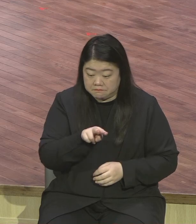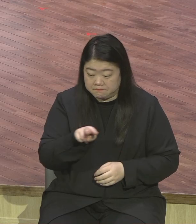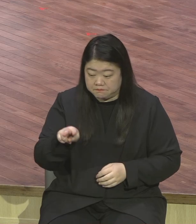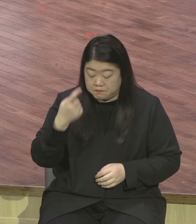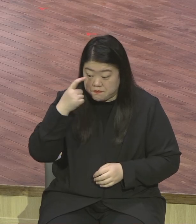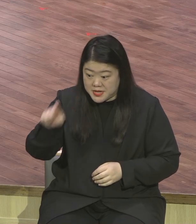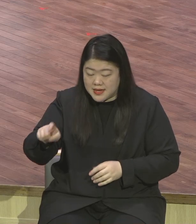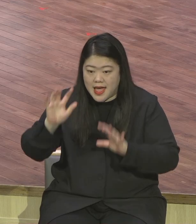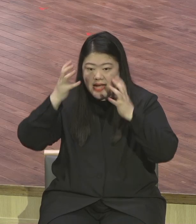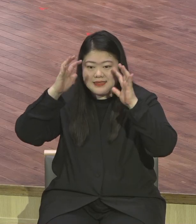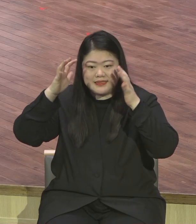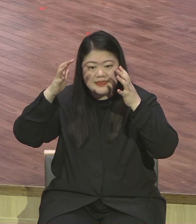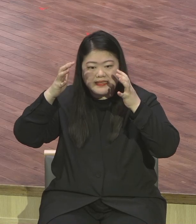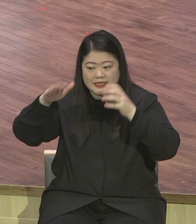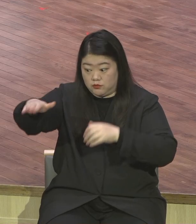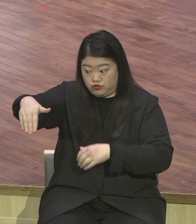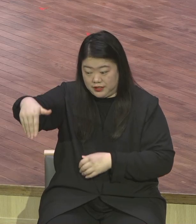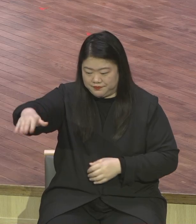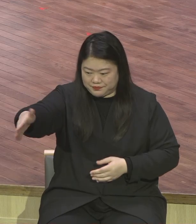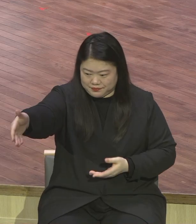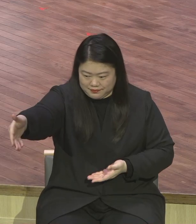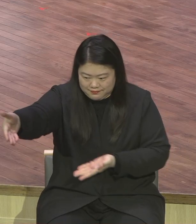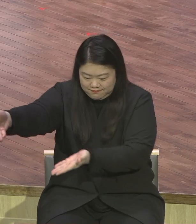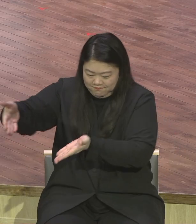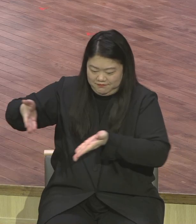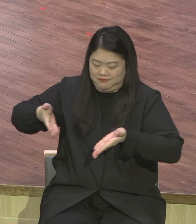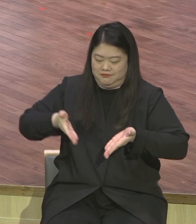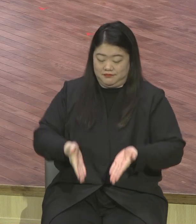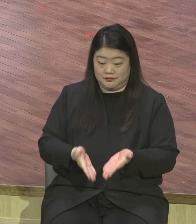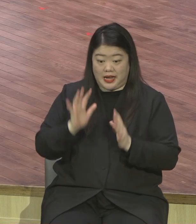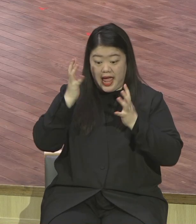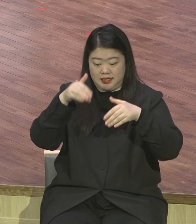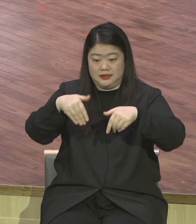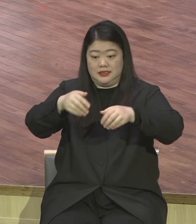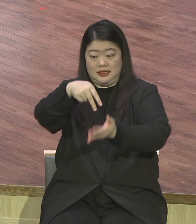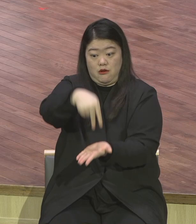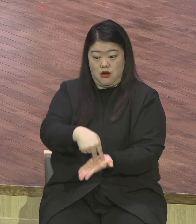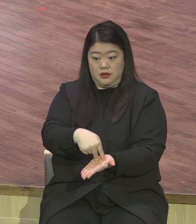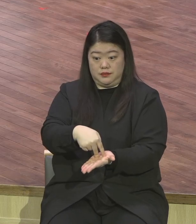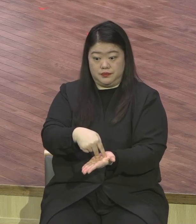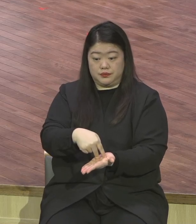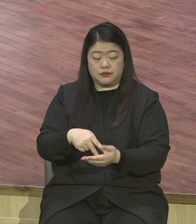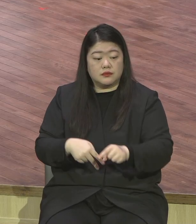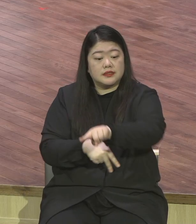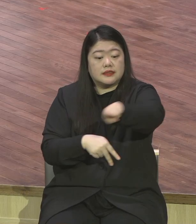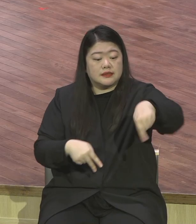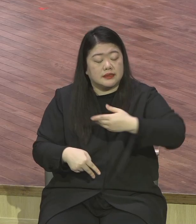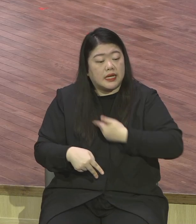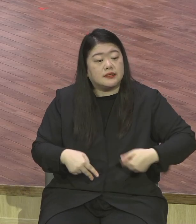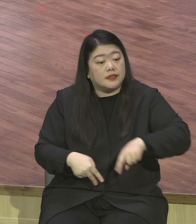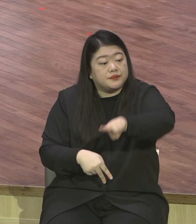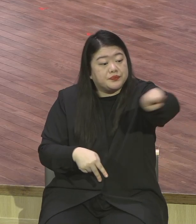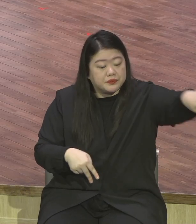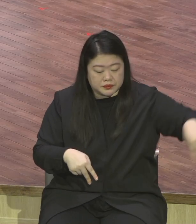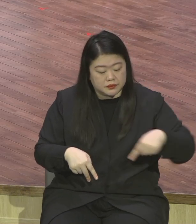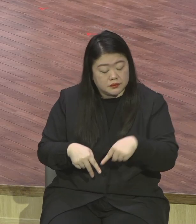세우고 너희가 어린아이와 같이 되지 아니하면 천국에 들어갈 수 없다